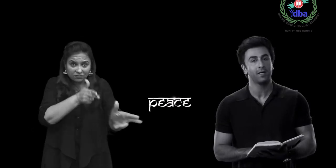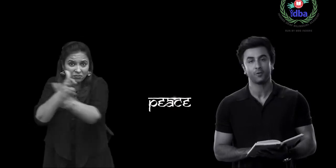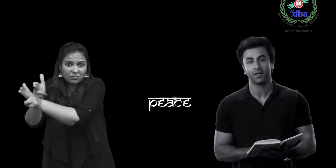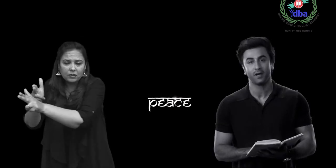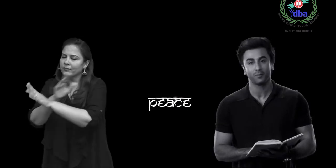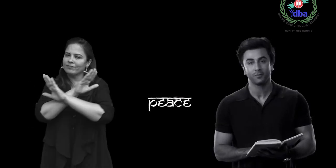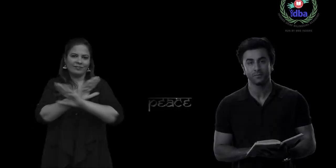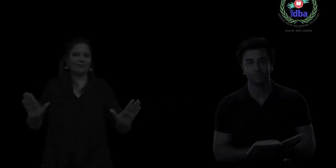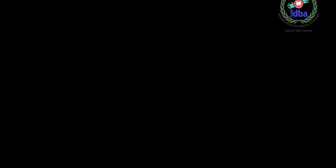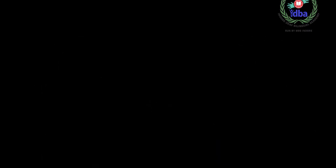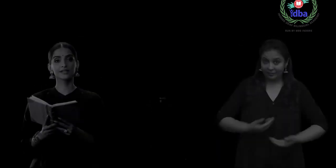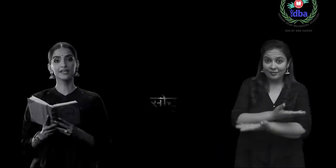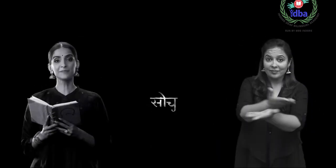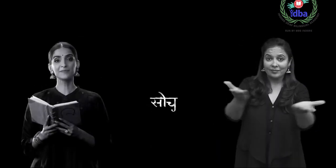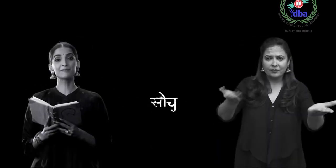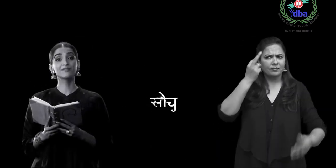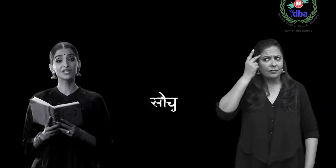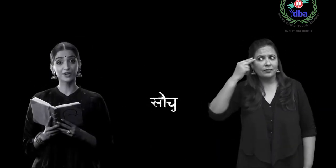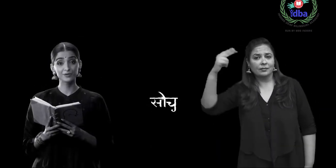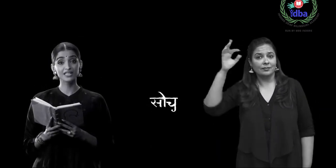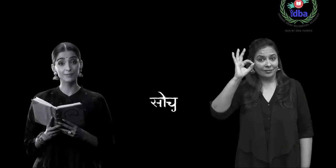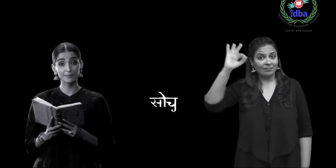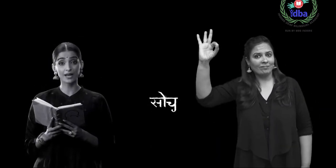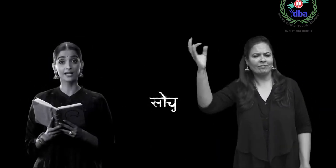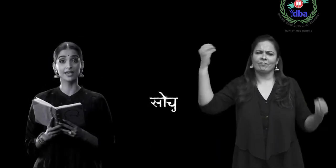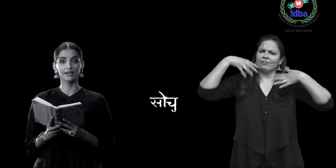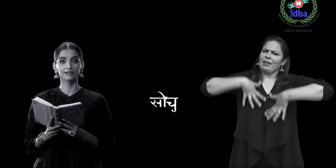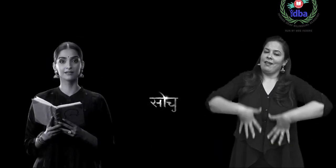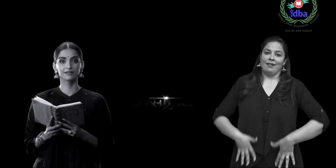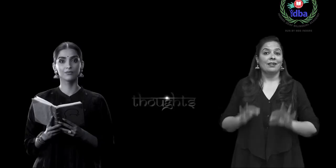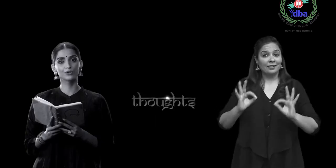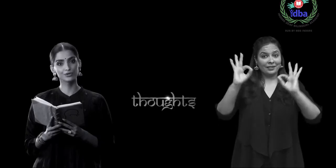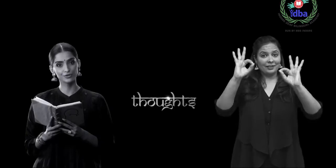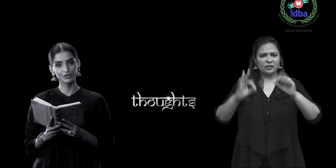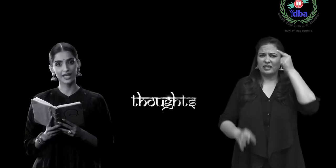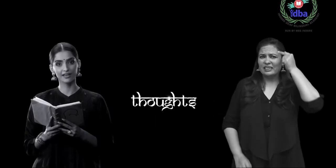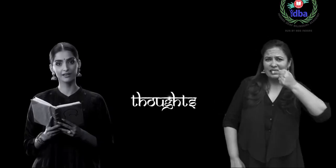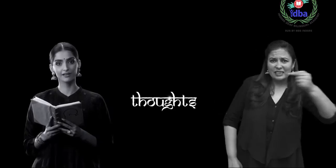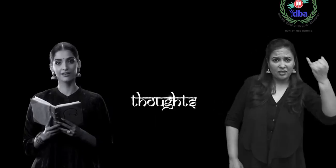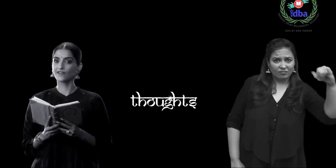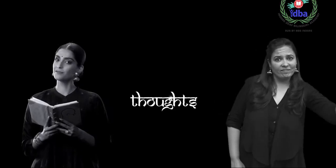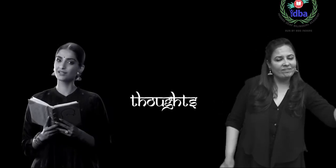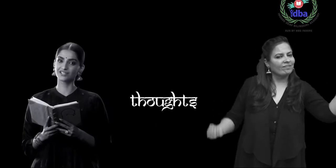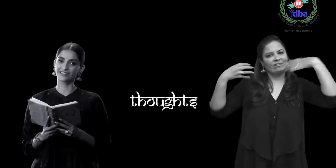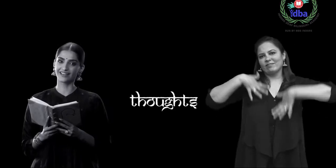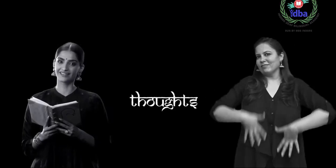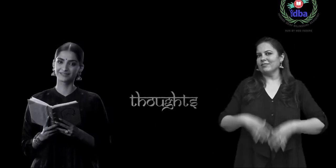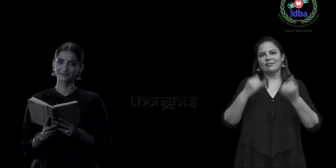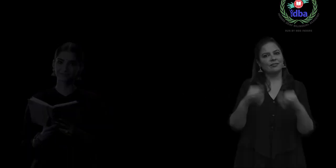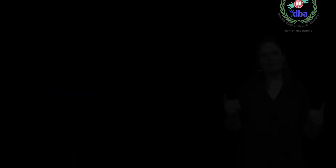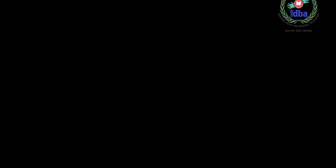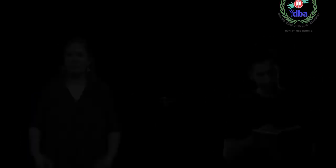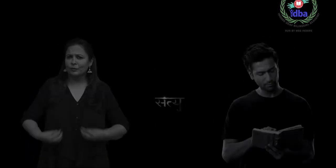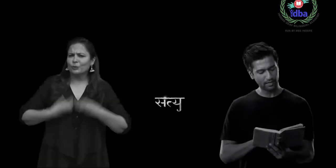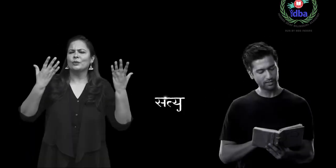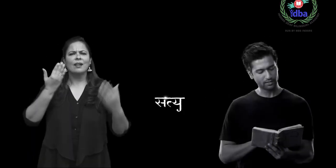مارنے کو تیار ہوں ویقتی اپنے ویچاروں سے نرمت پرانی ہے وہ جو سوچتا ہے وہی بن جاتا